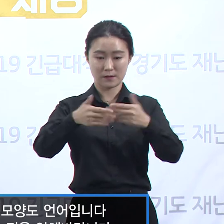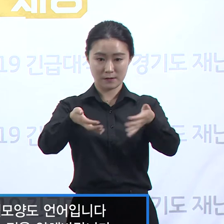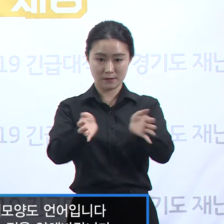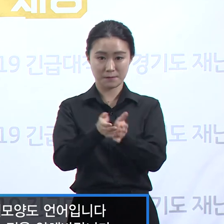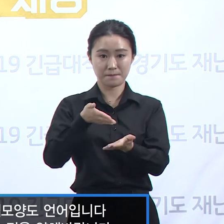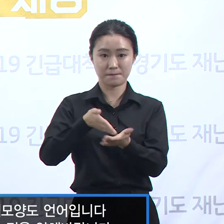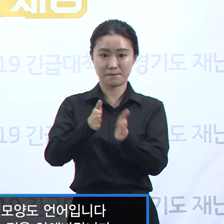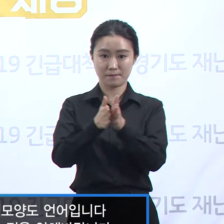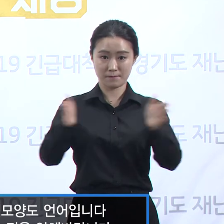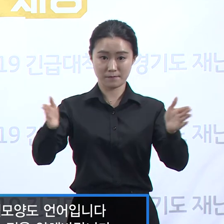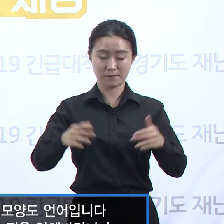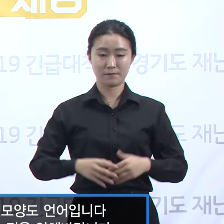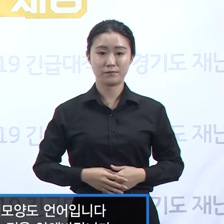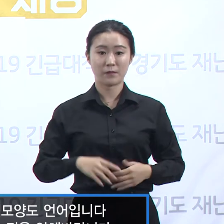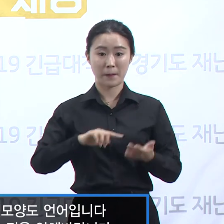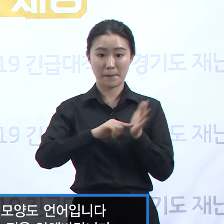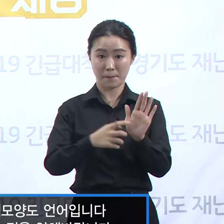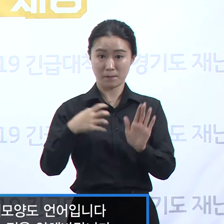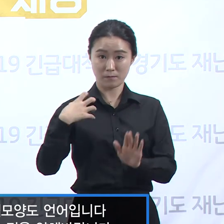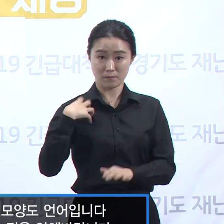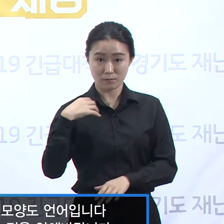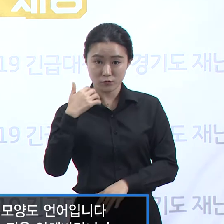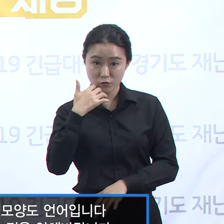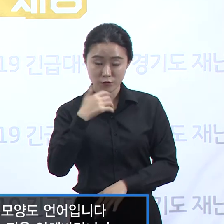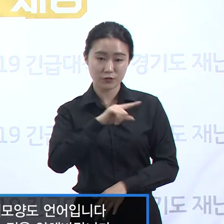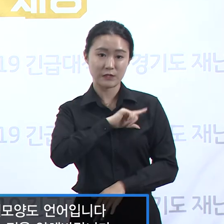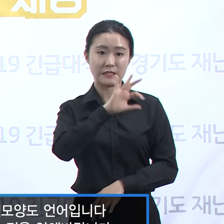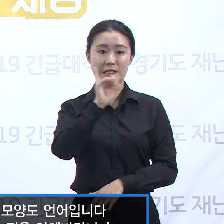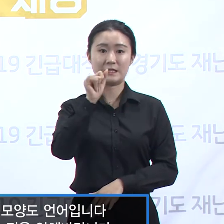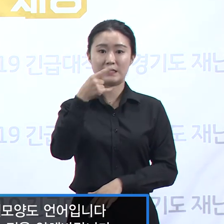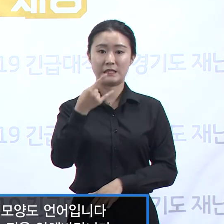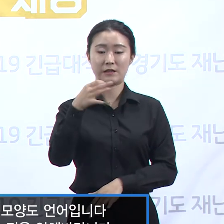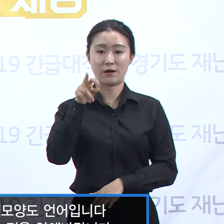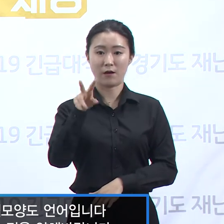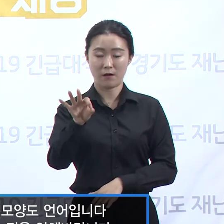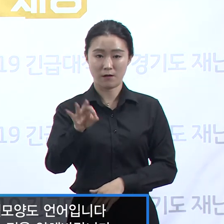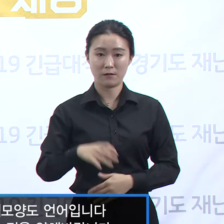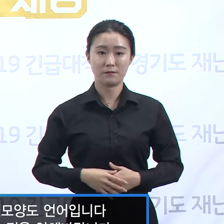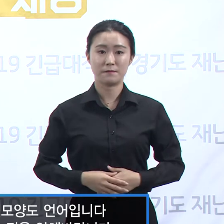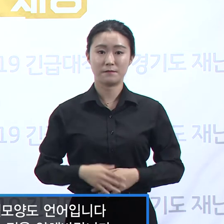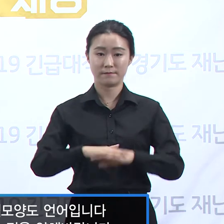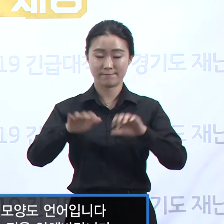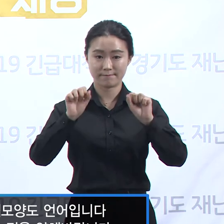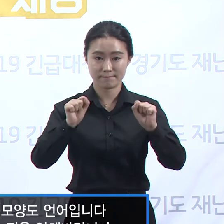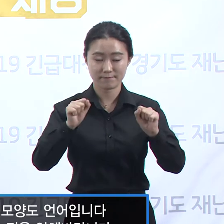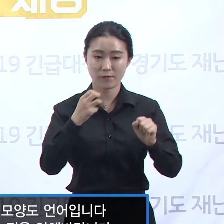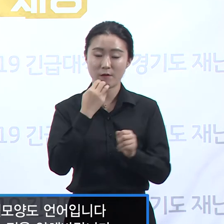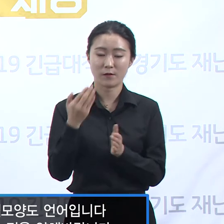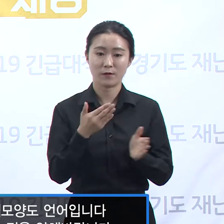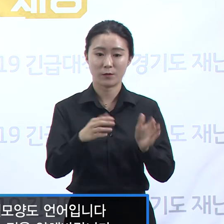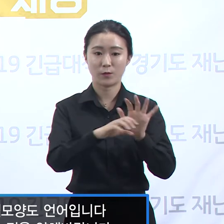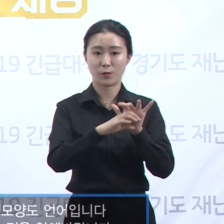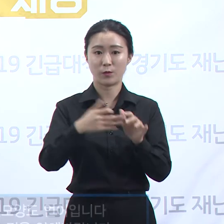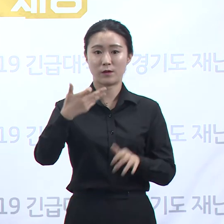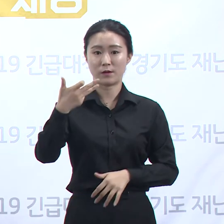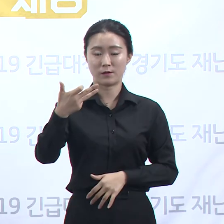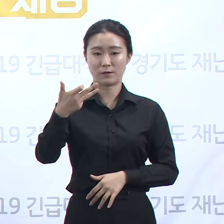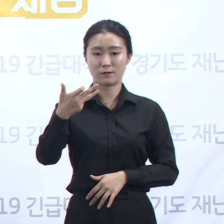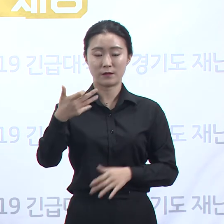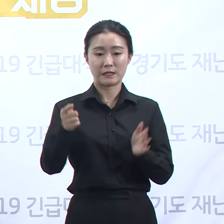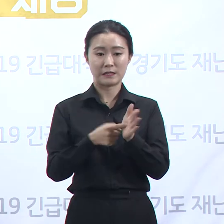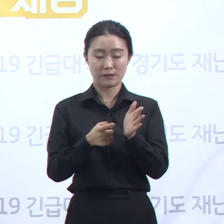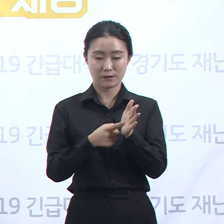발표는 이희영 공돈단장입니다. 안녕하십니까. 경기도 코로나19 긴급대책단 이희영입니다.